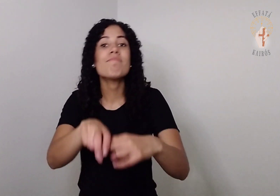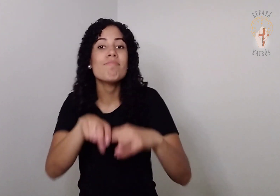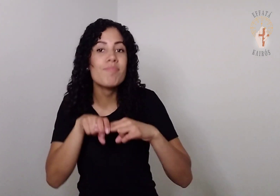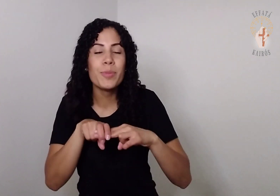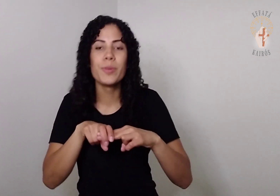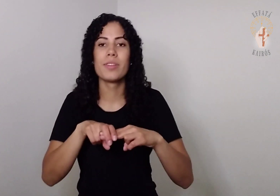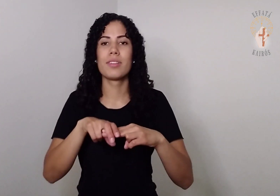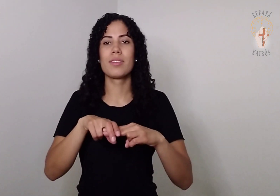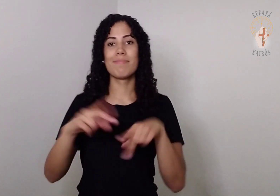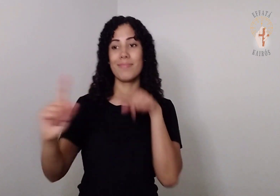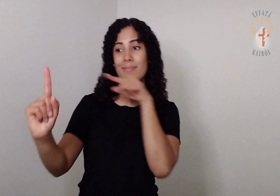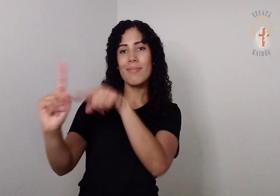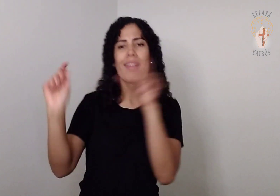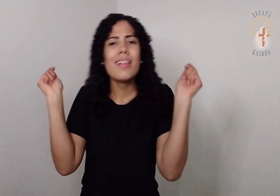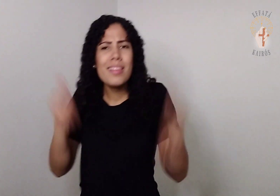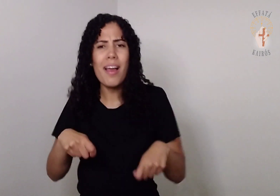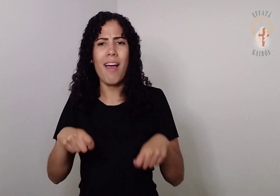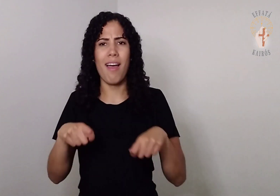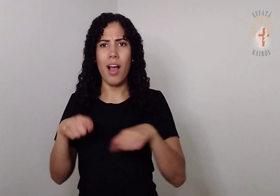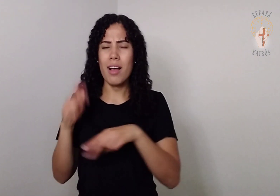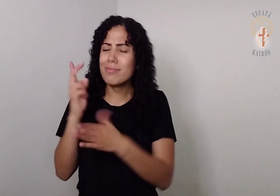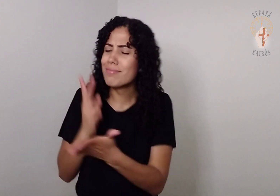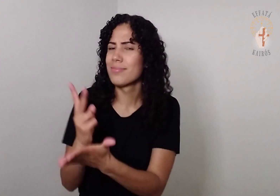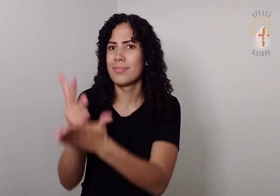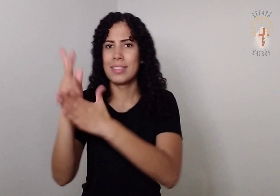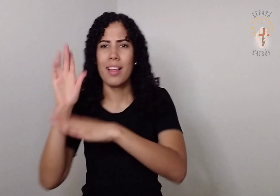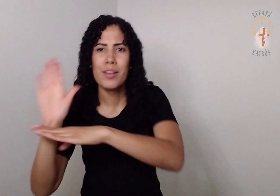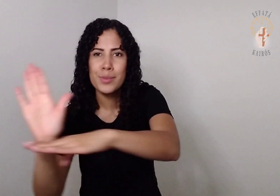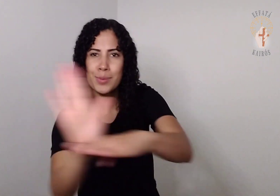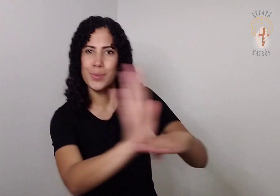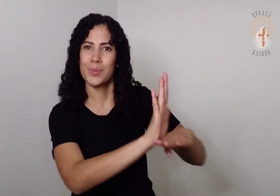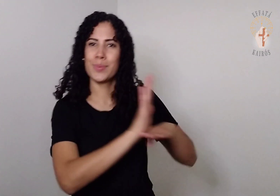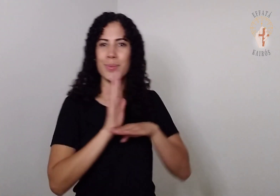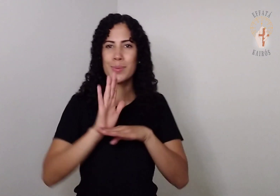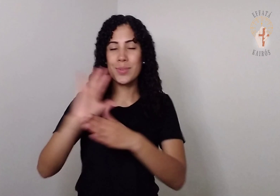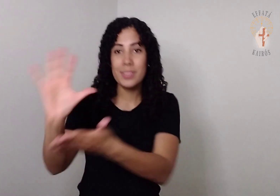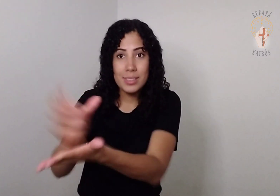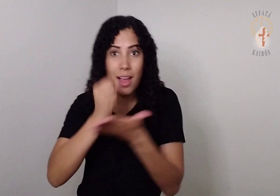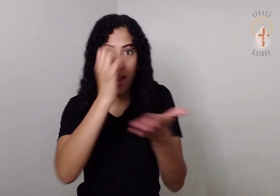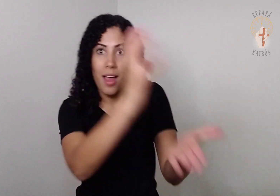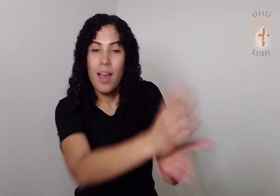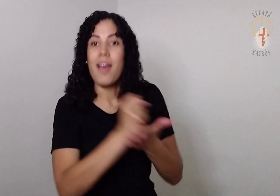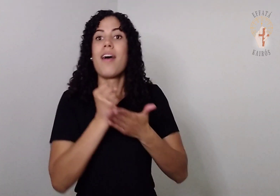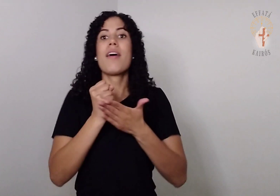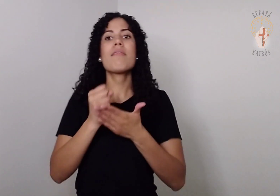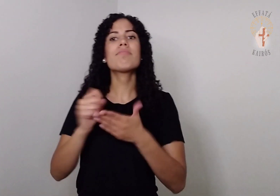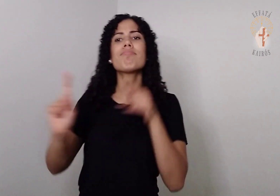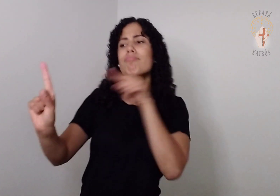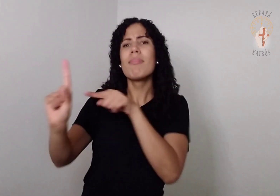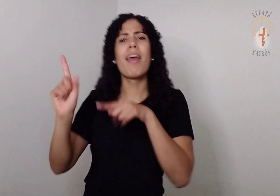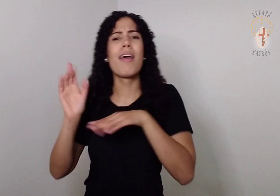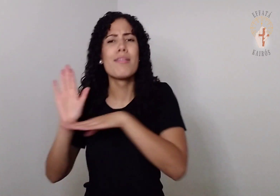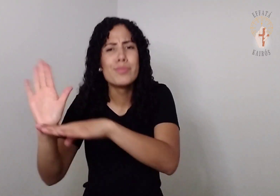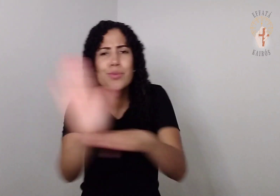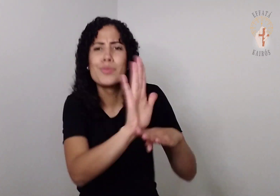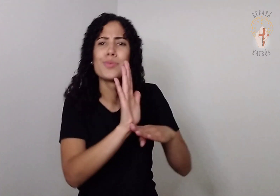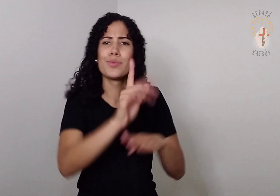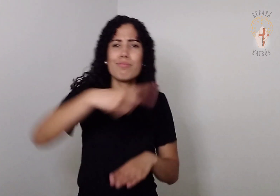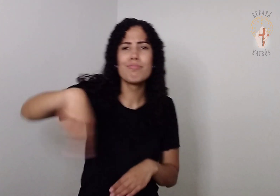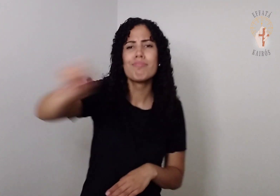Por isso, ele é capaz de salvar para sempre aqueles que, por